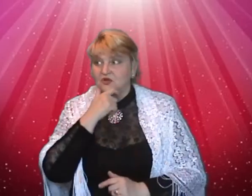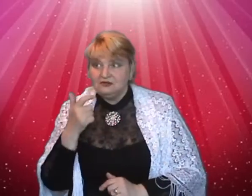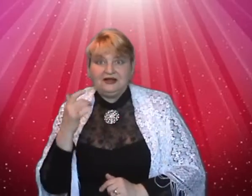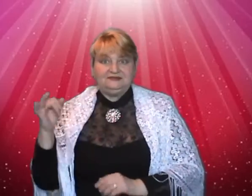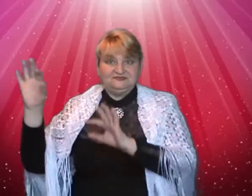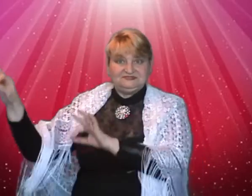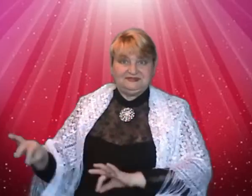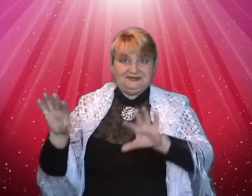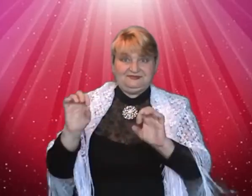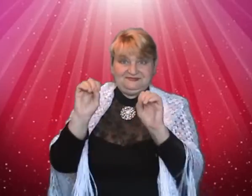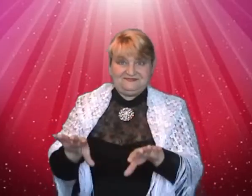Добавил субтитры